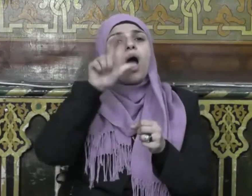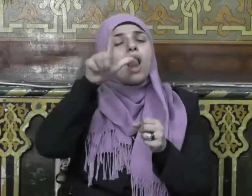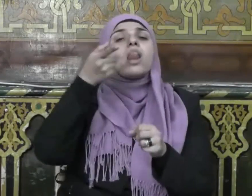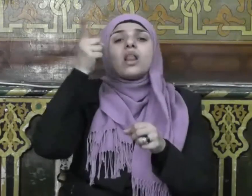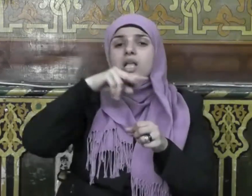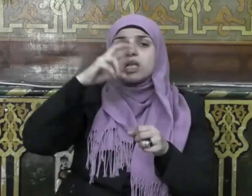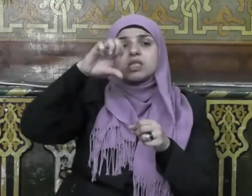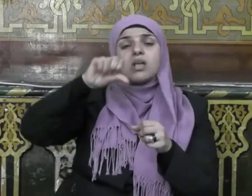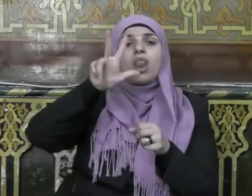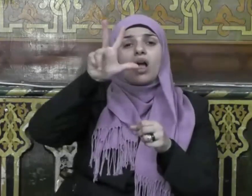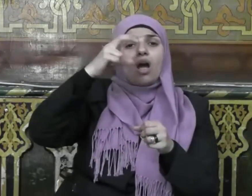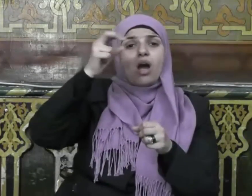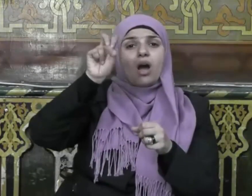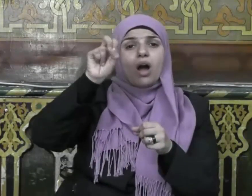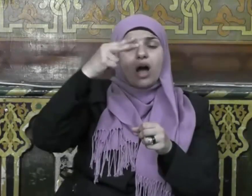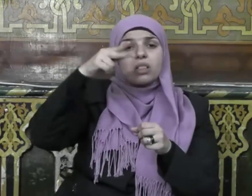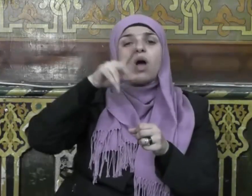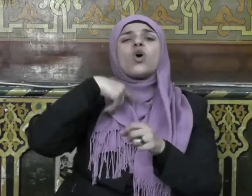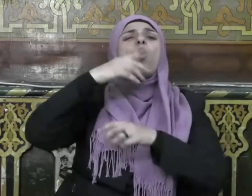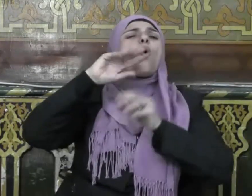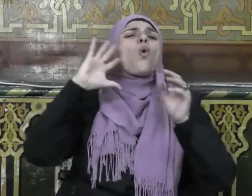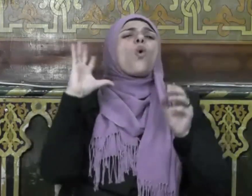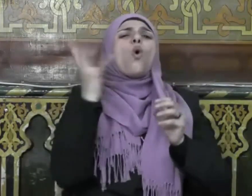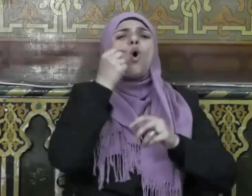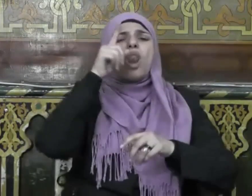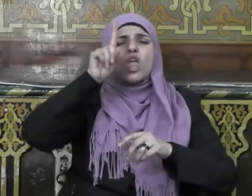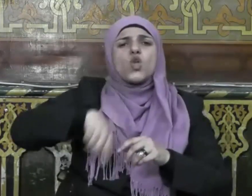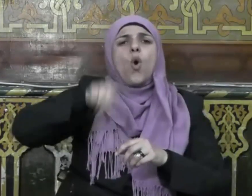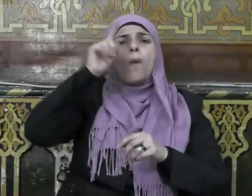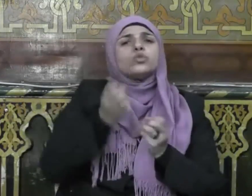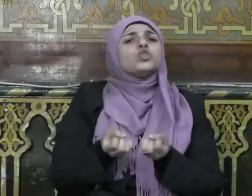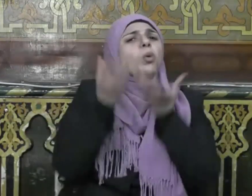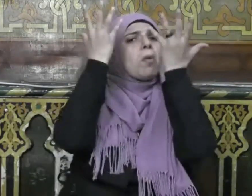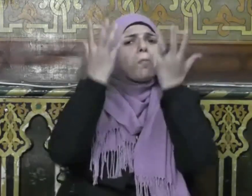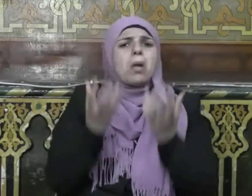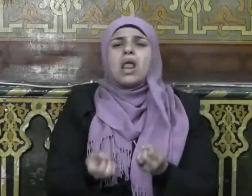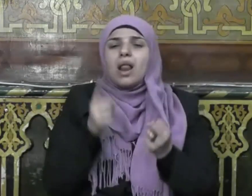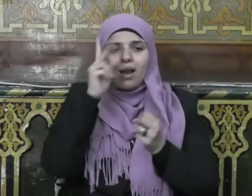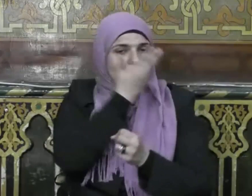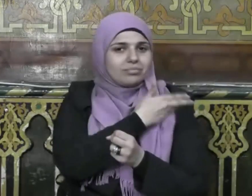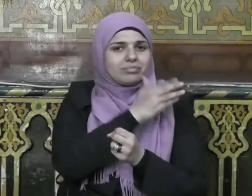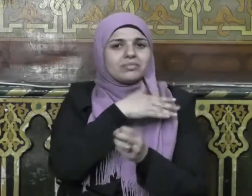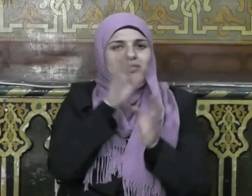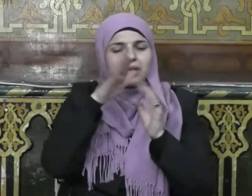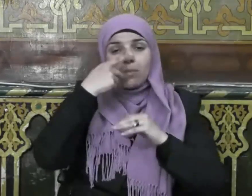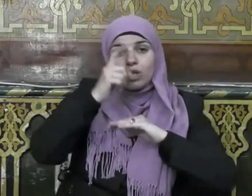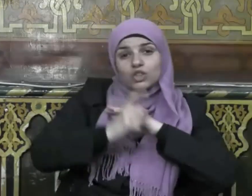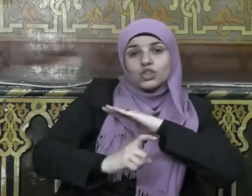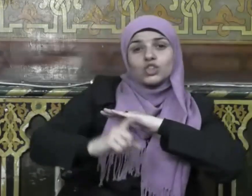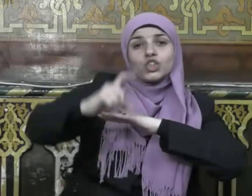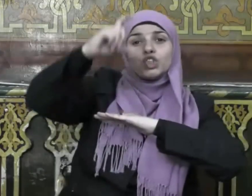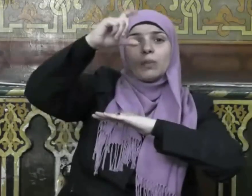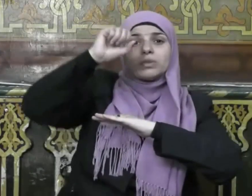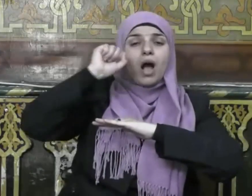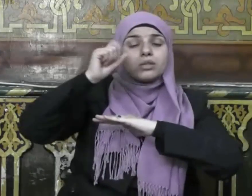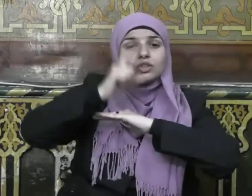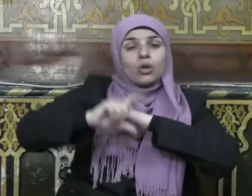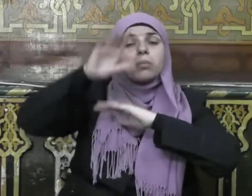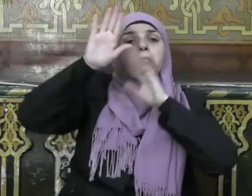وفي ذي القعدة وفي كل وقت وحين حتى تصلع الشمس من مغربها فعن